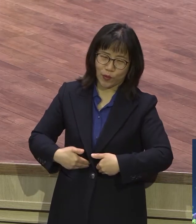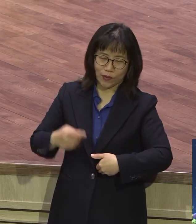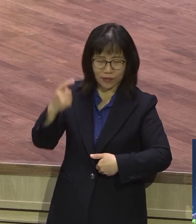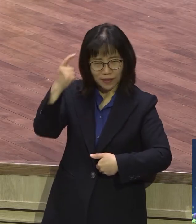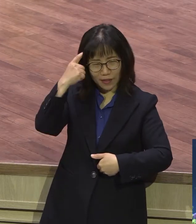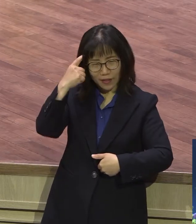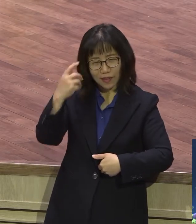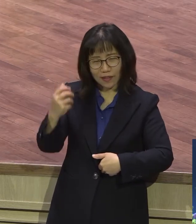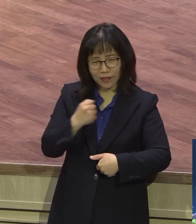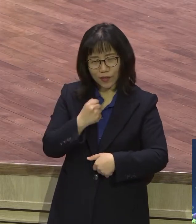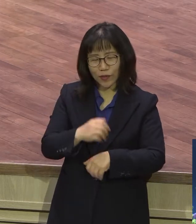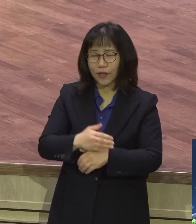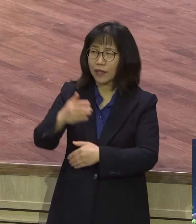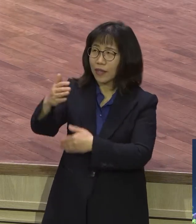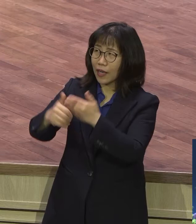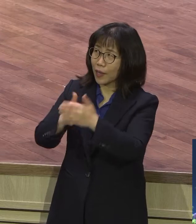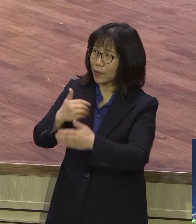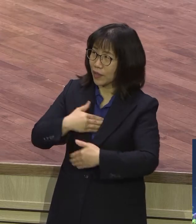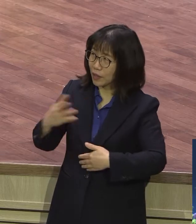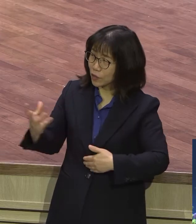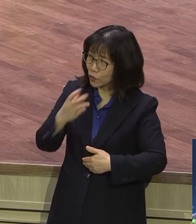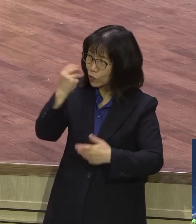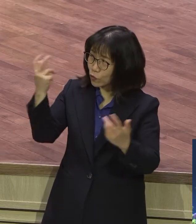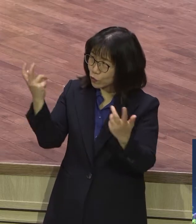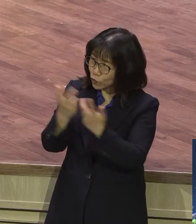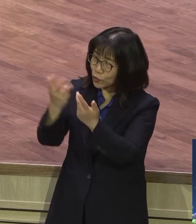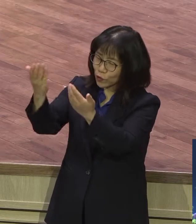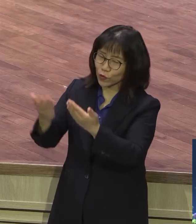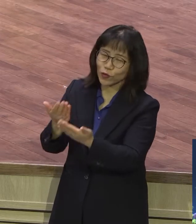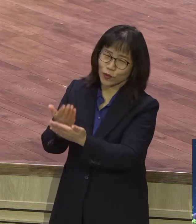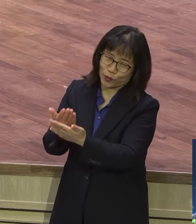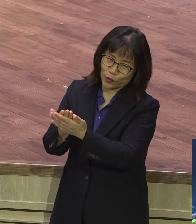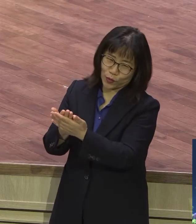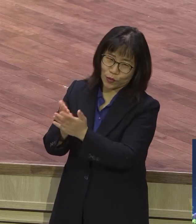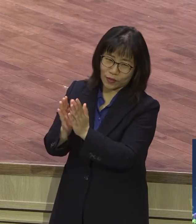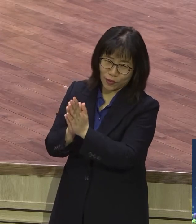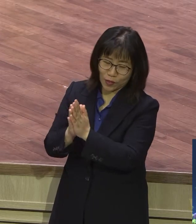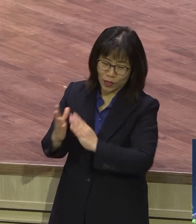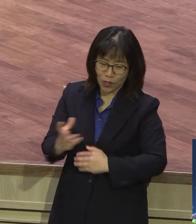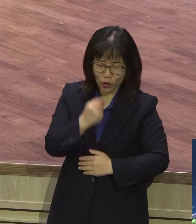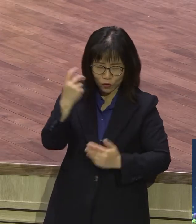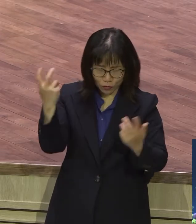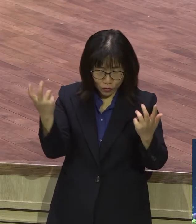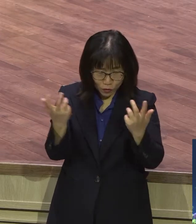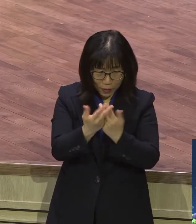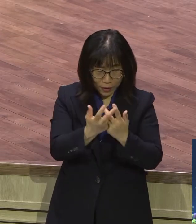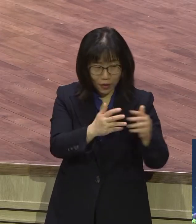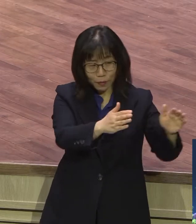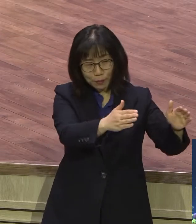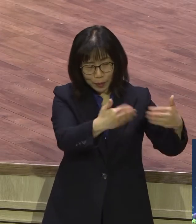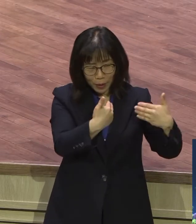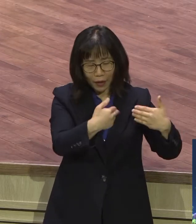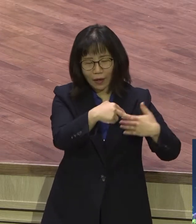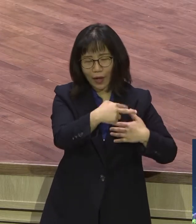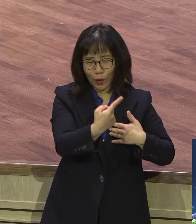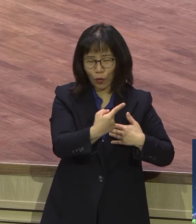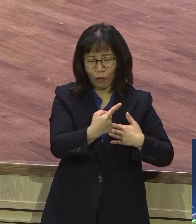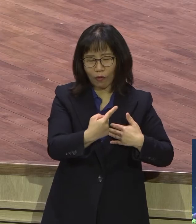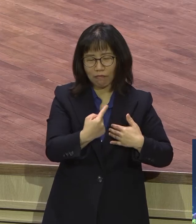증거네요 하나님 성령 충만 줘 없어서 성령 충만 하면 다 안 들려요 그것도 처음에 했어요 무슨요